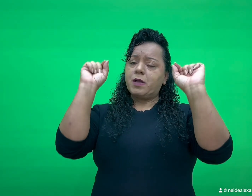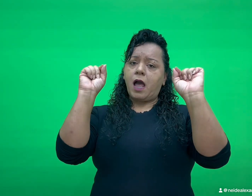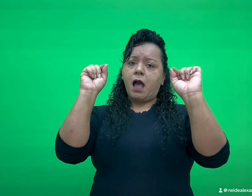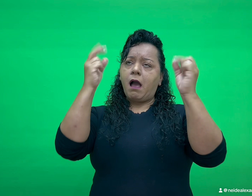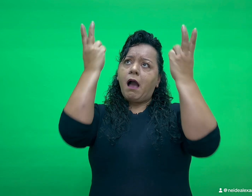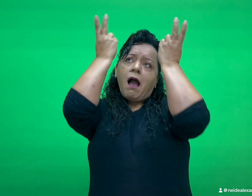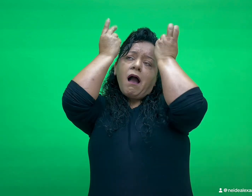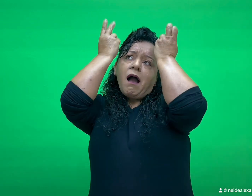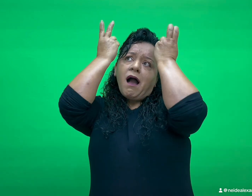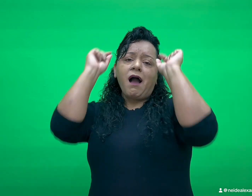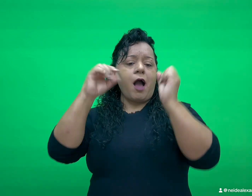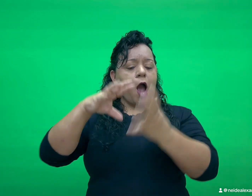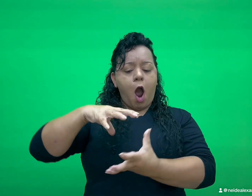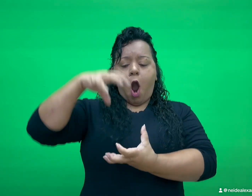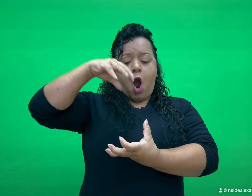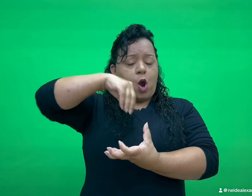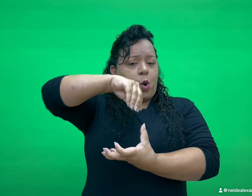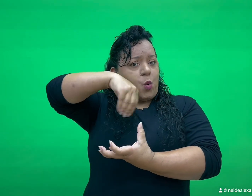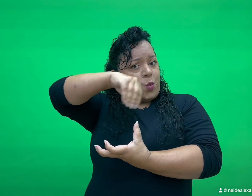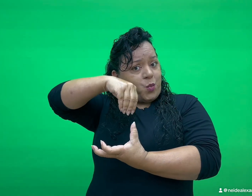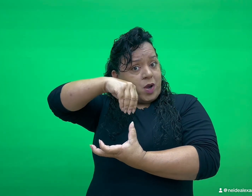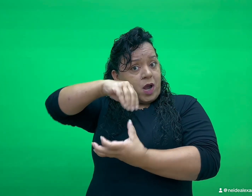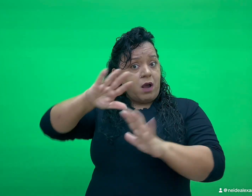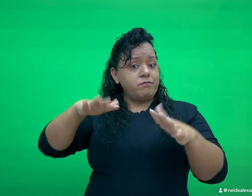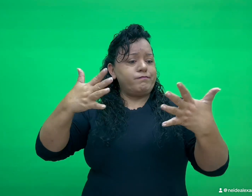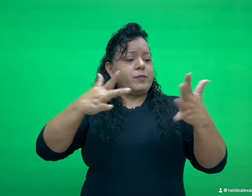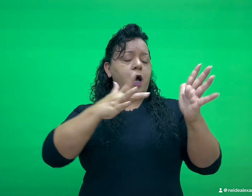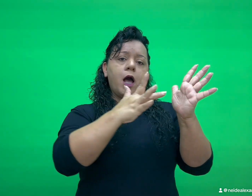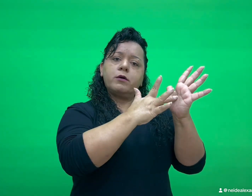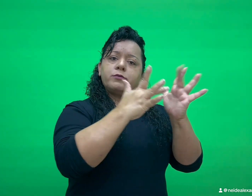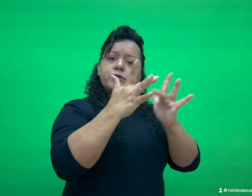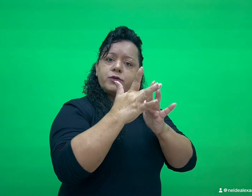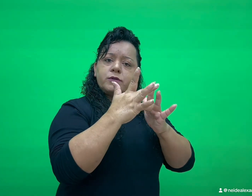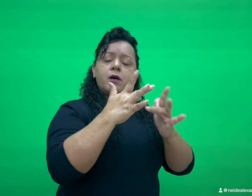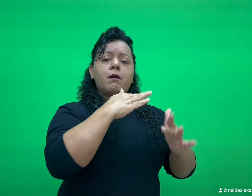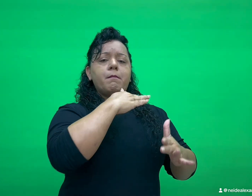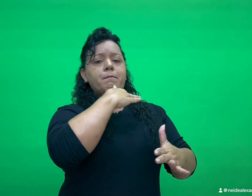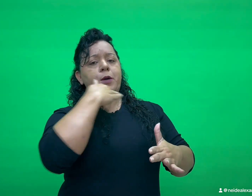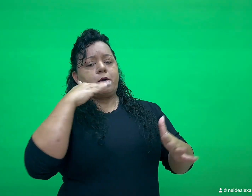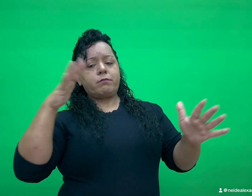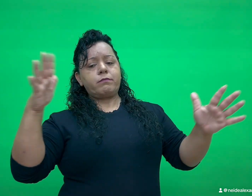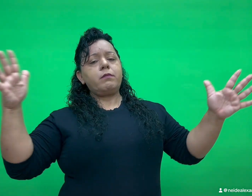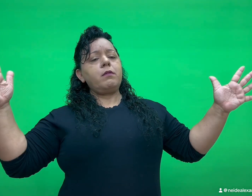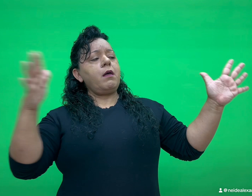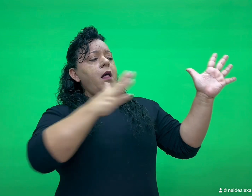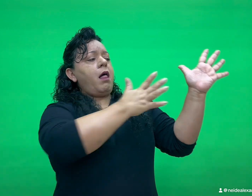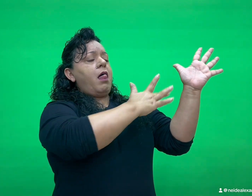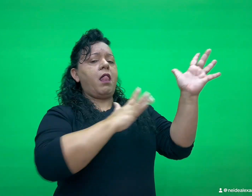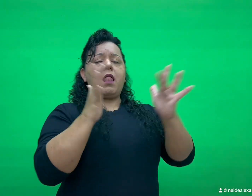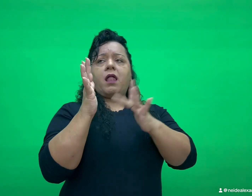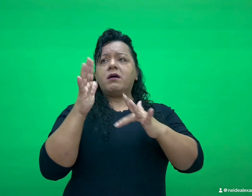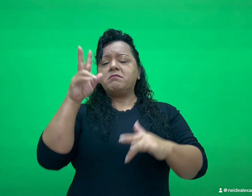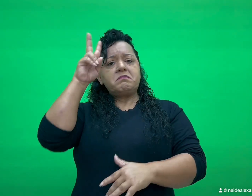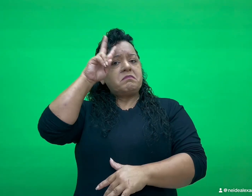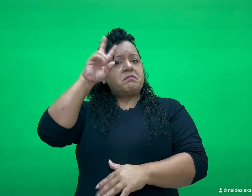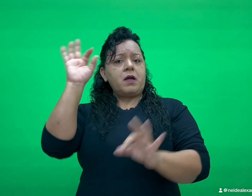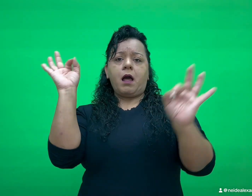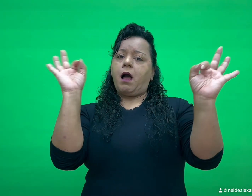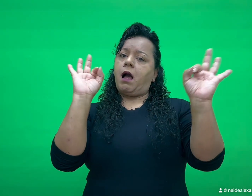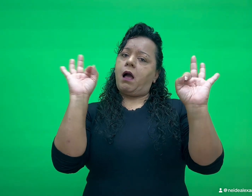ovos bem recheados. Enquanto isso, Jesus, que morreu por nós na cruz, às vezes nem é lembrado. A Páscoa é o